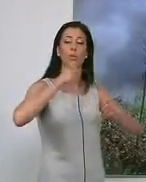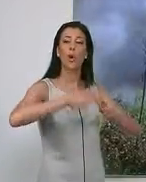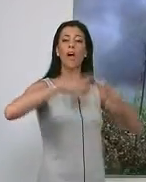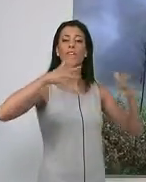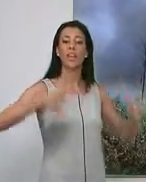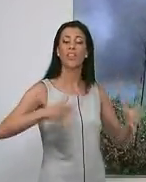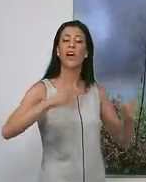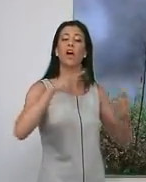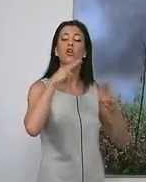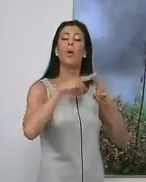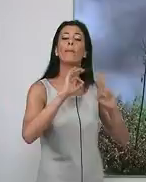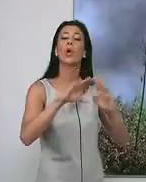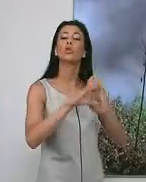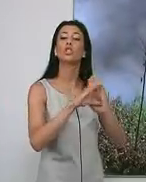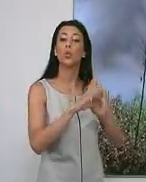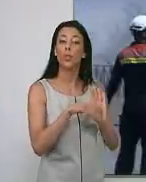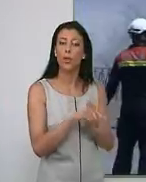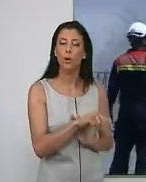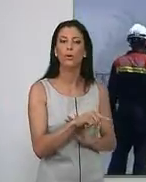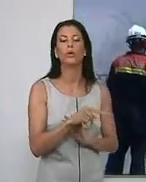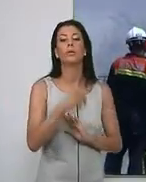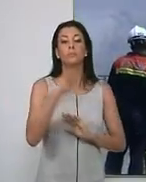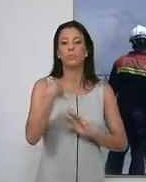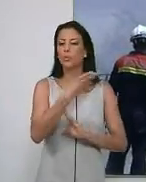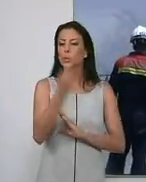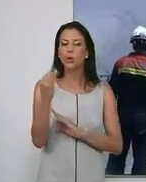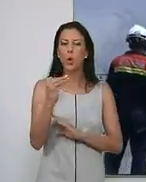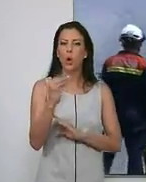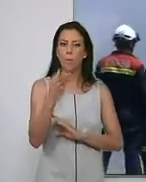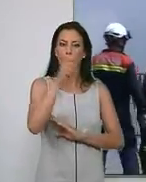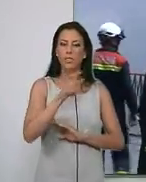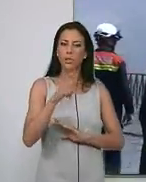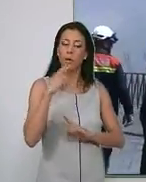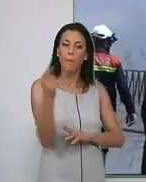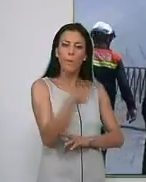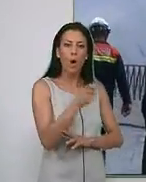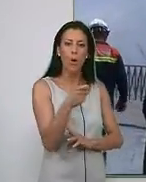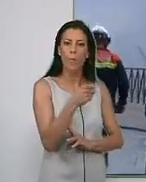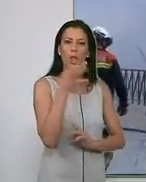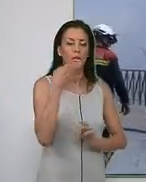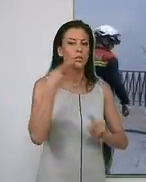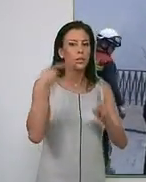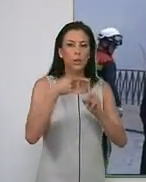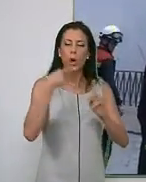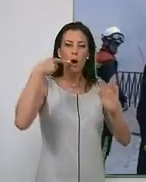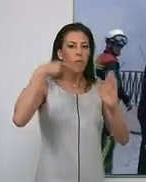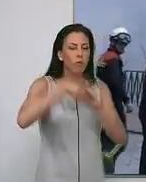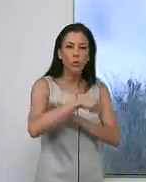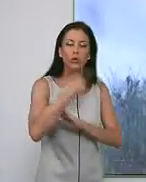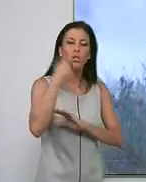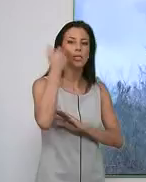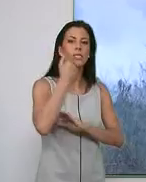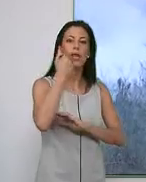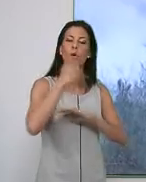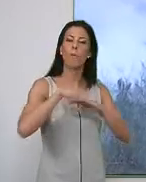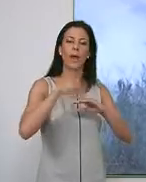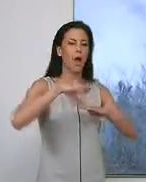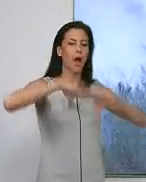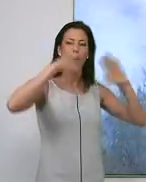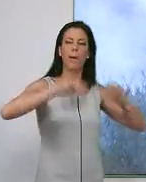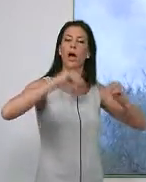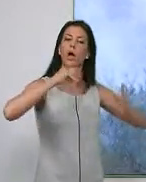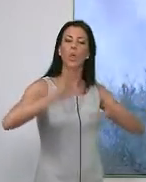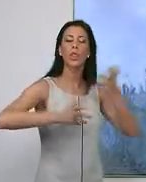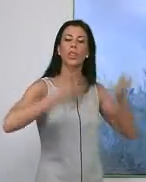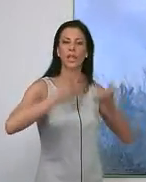Constitución. Varias dotaciones de los bomberos de Motril tuvieron que emplearse a fondo el sábado... ...para contener y extinguir la